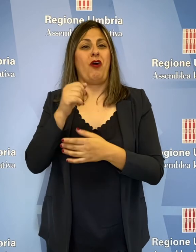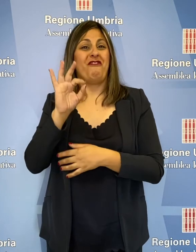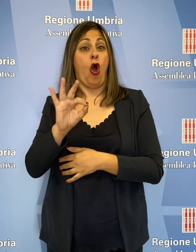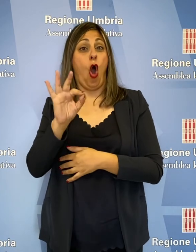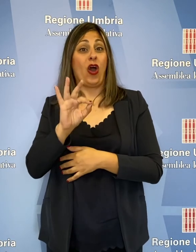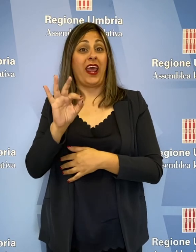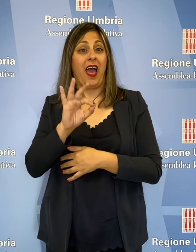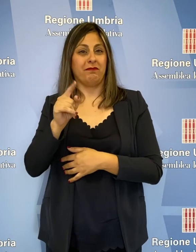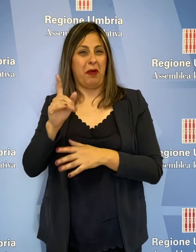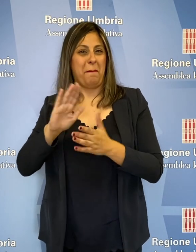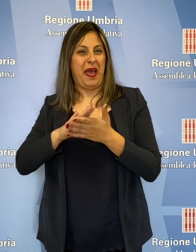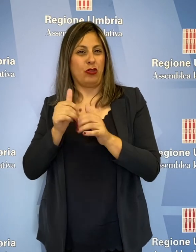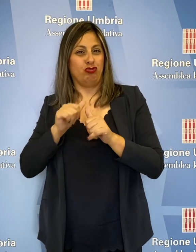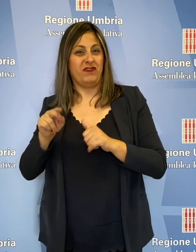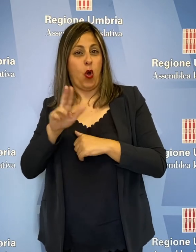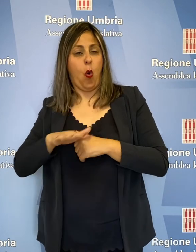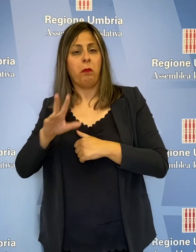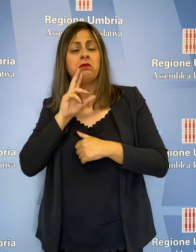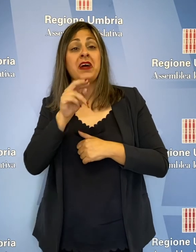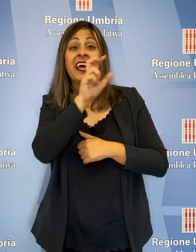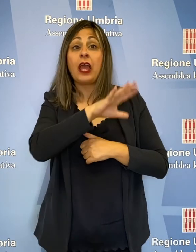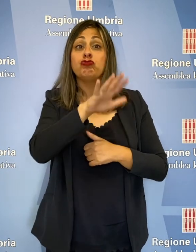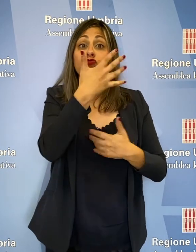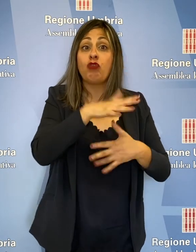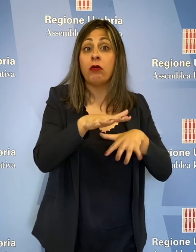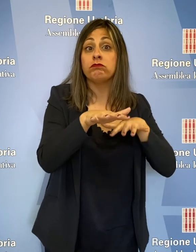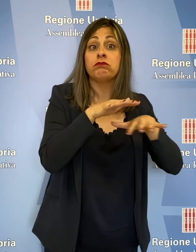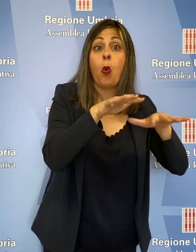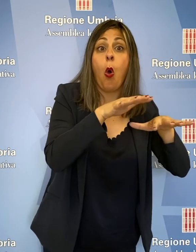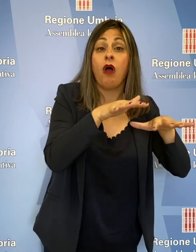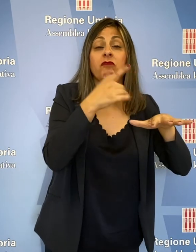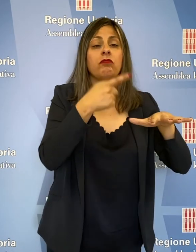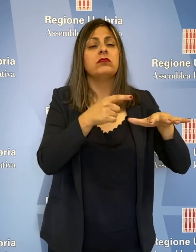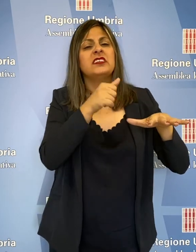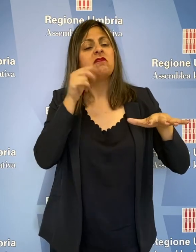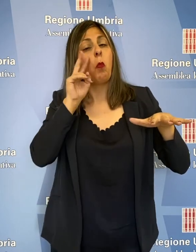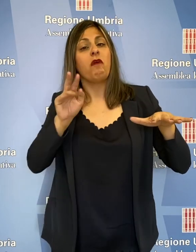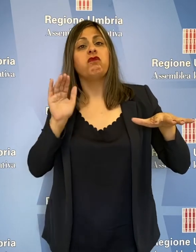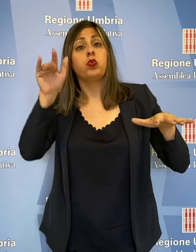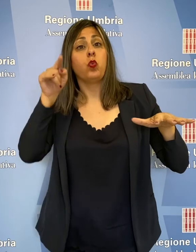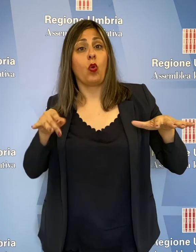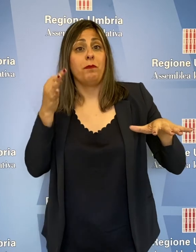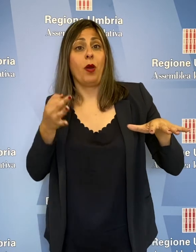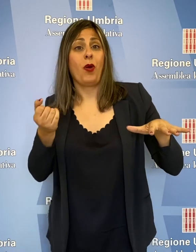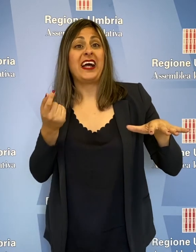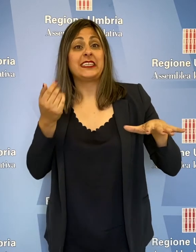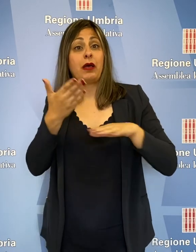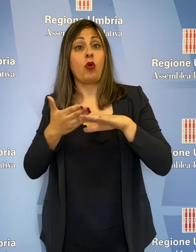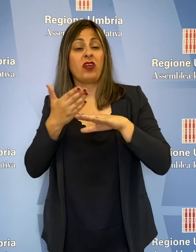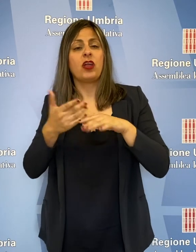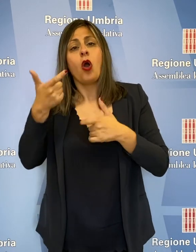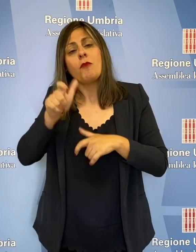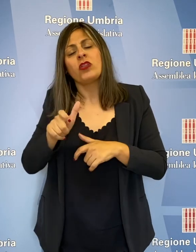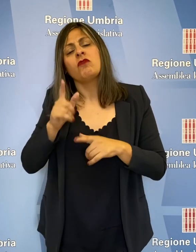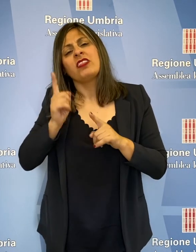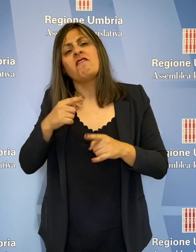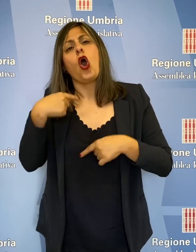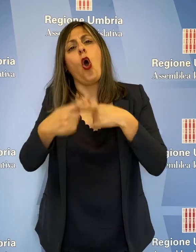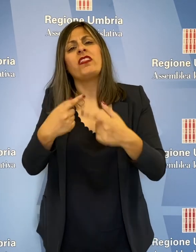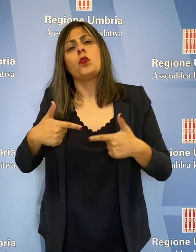intende attivarsi per il futuro della Cassa di risparmio di Orvieto affinché possa continuare a dare garanzie sul territorio e ad avere un piano industriale